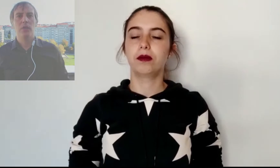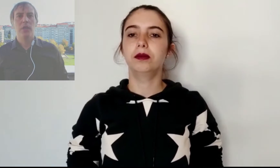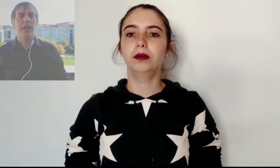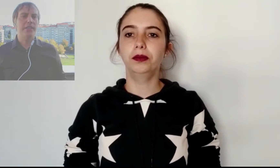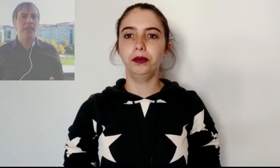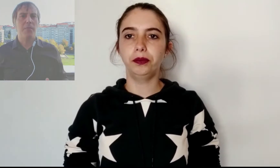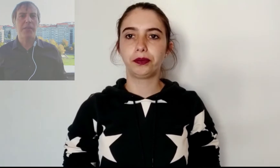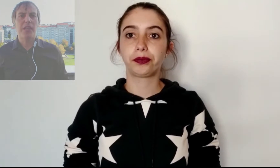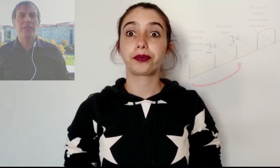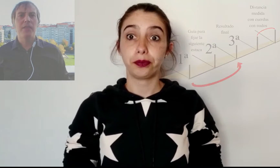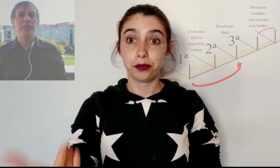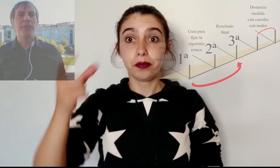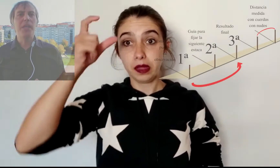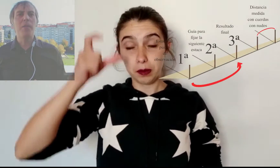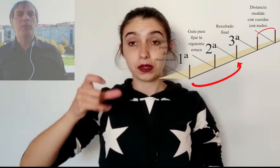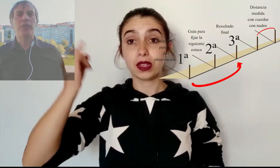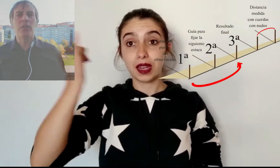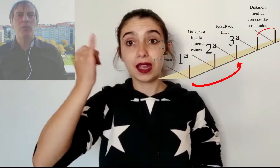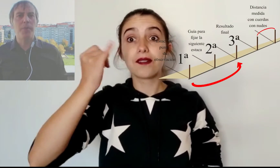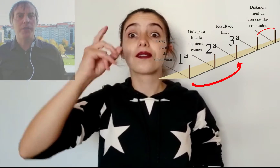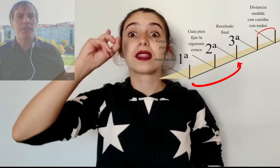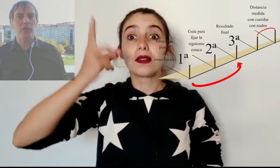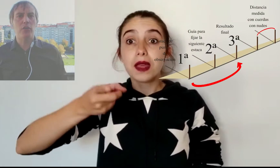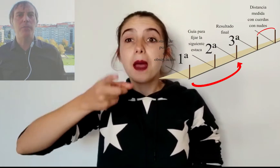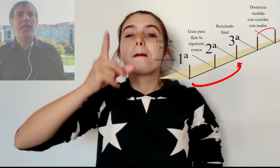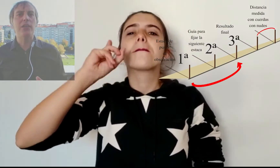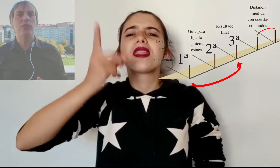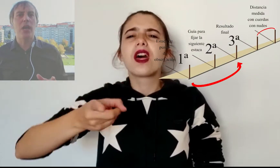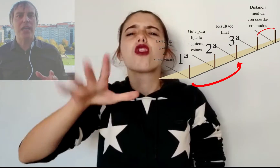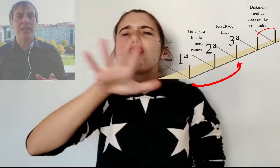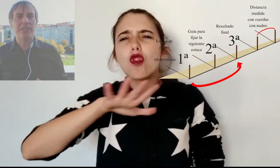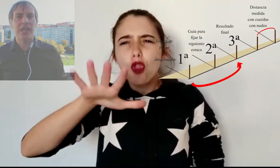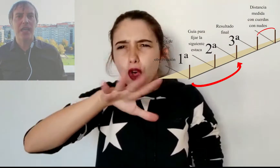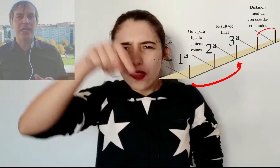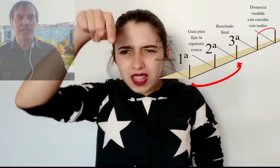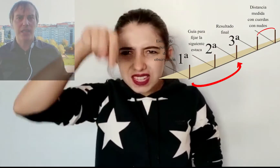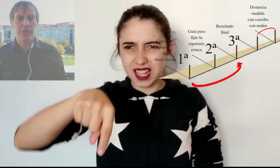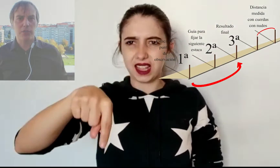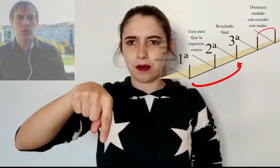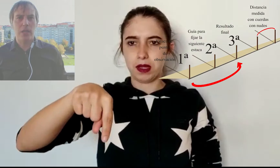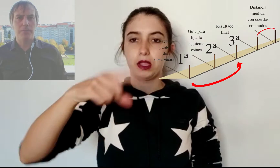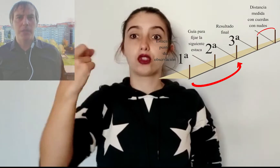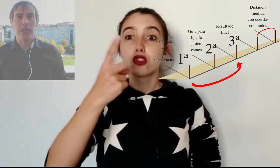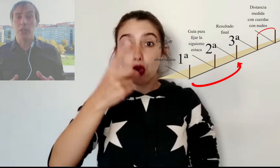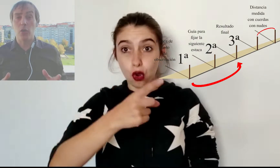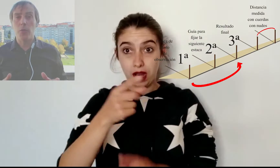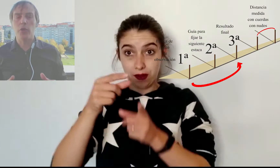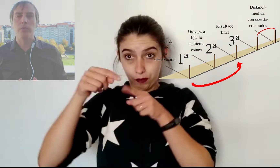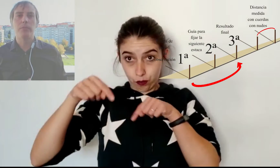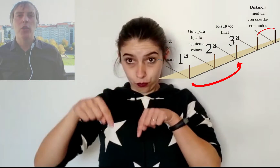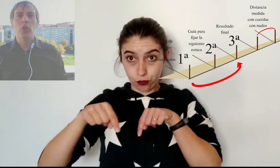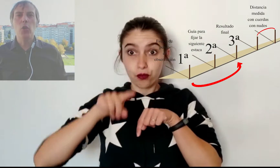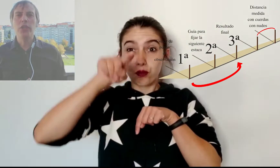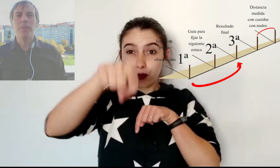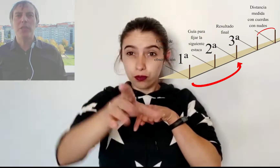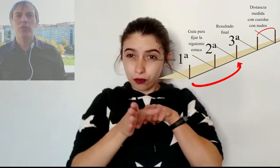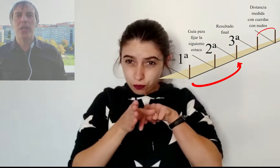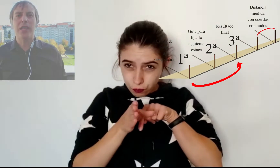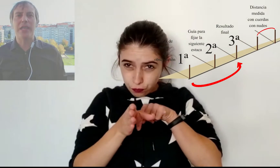Este capataz debía apuntar con precisión mirando a la estaca que estaba sola, y cómo no, otra persona en